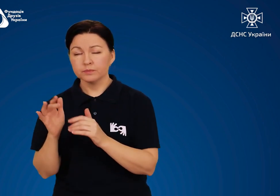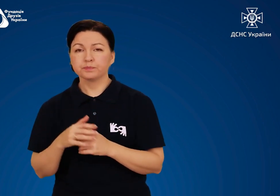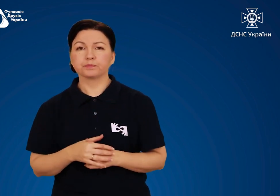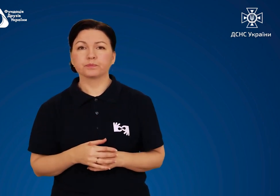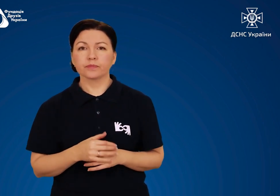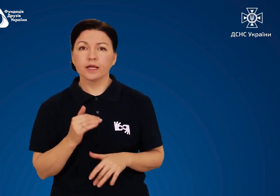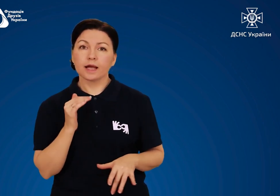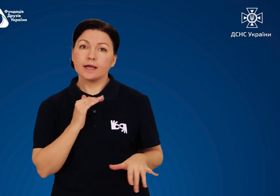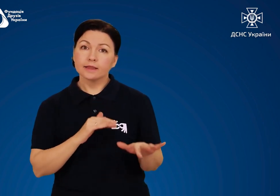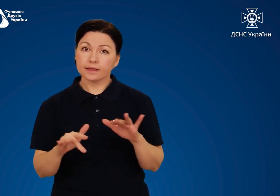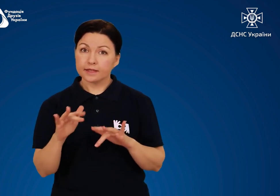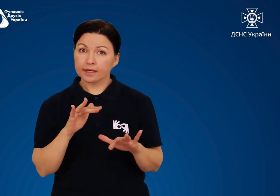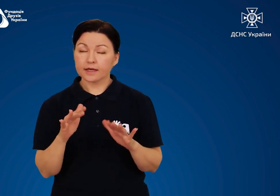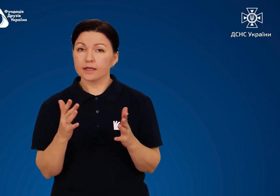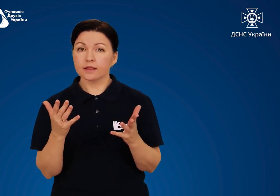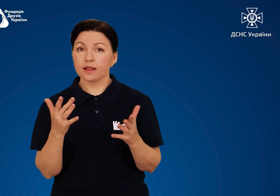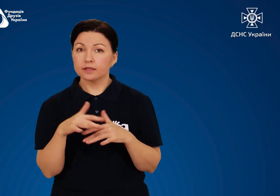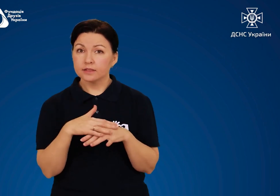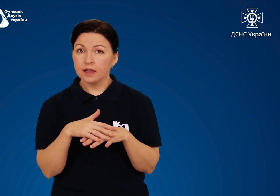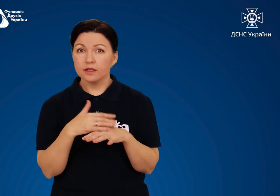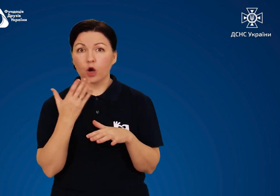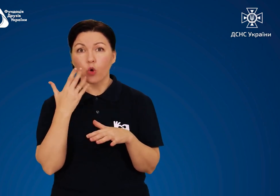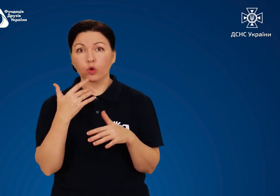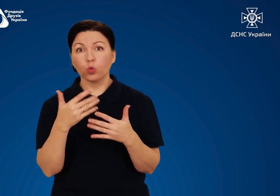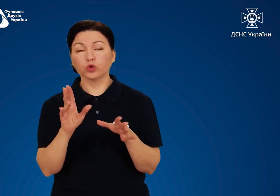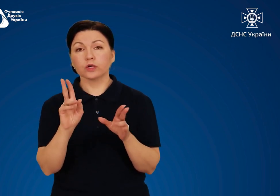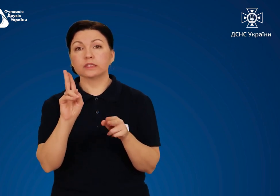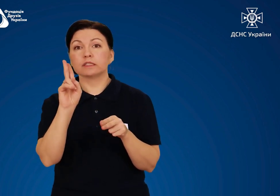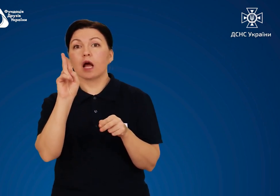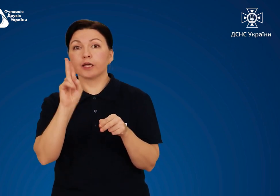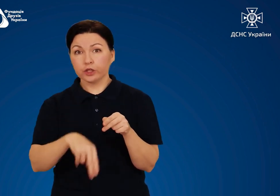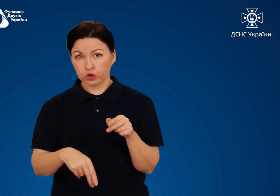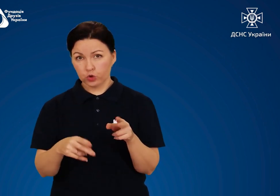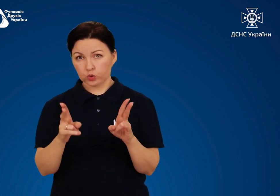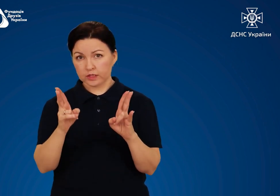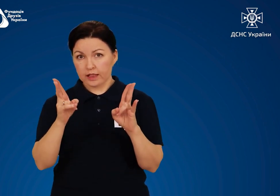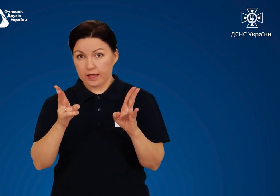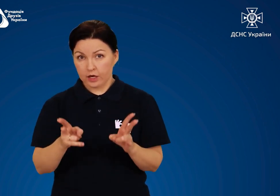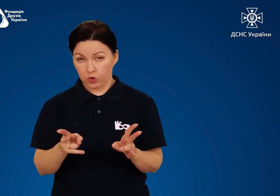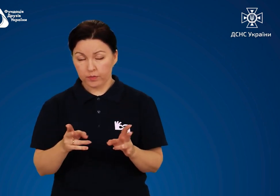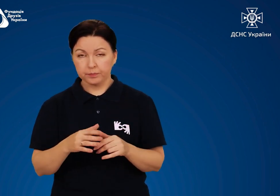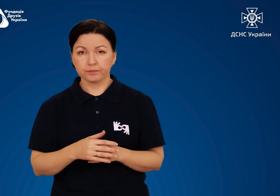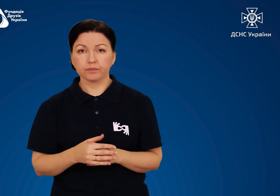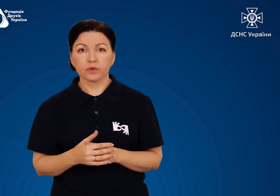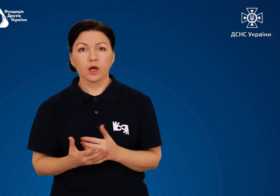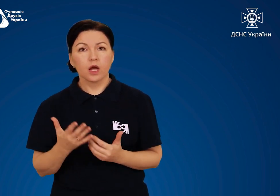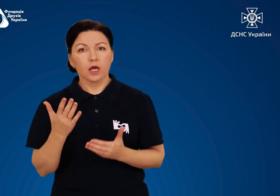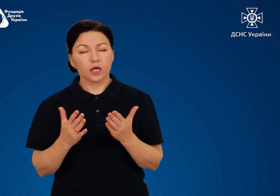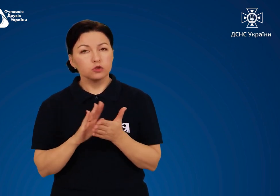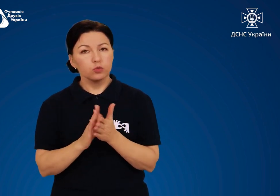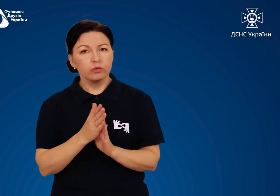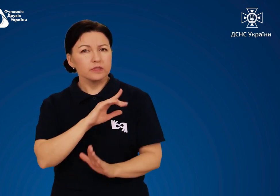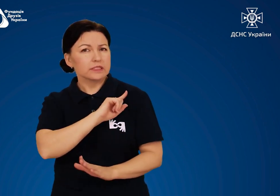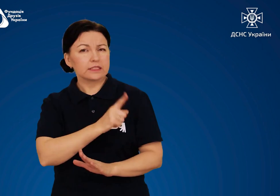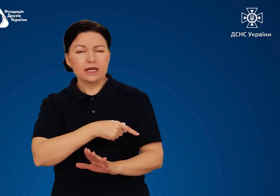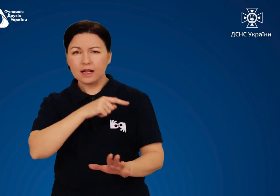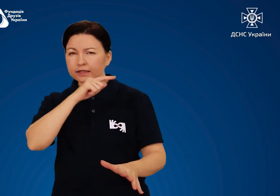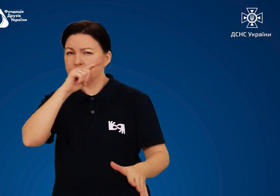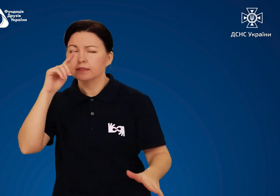Дії населення після стихійного лиха Якщо в умовах сильних заметів ви